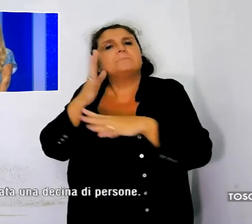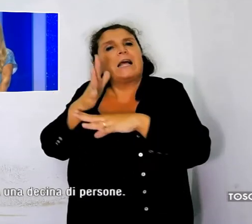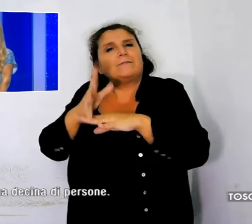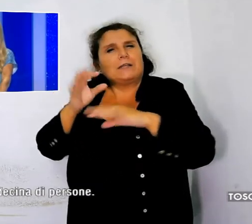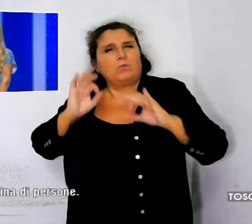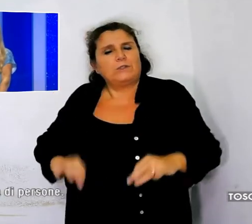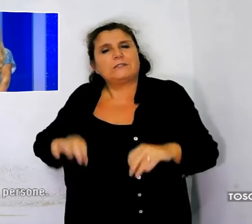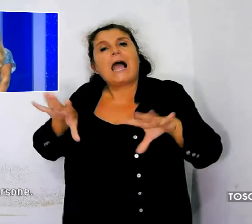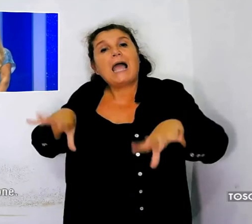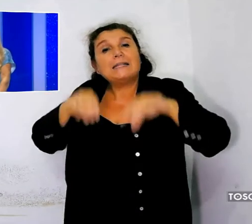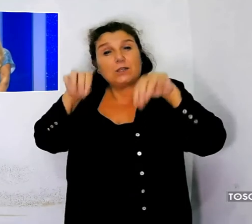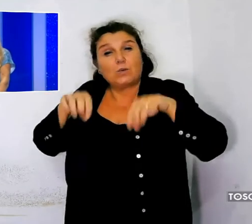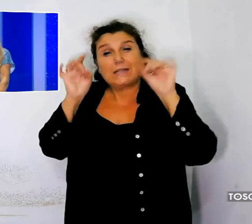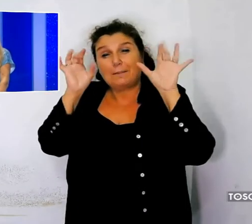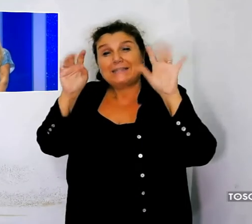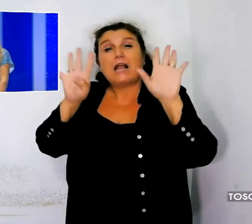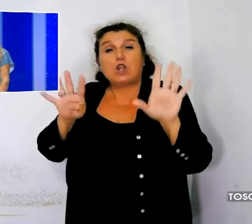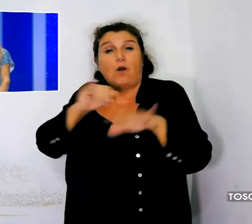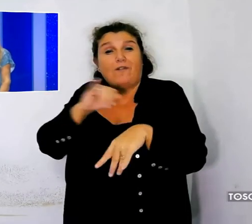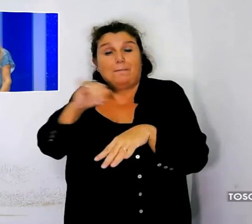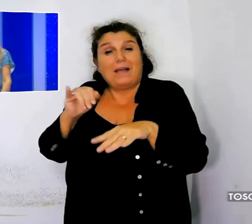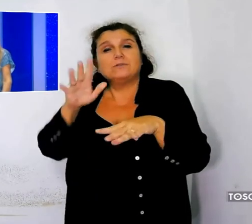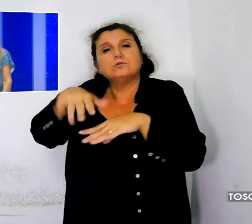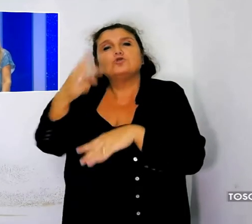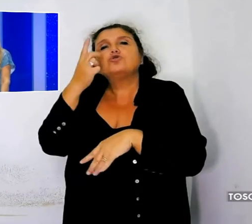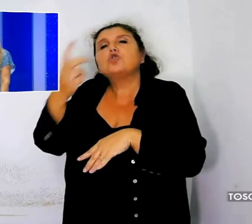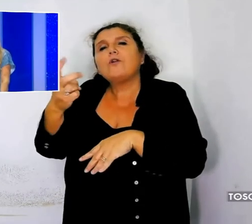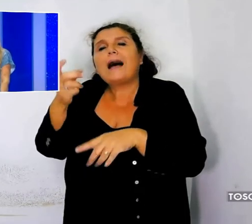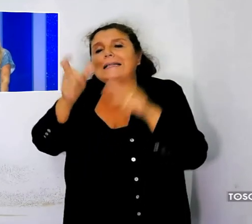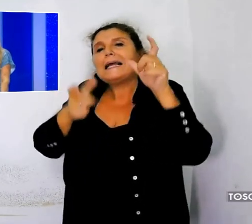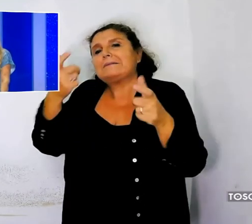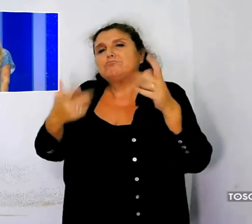stamani alle 9.30. All'interno trovate una decina di persone.